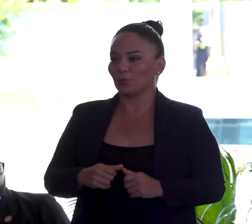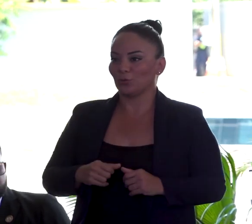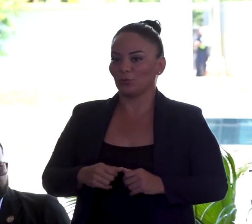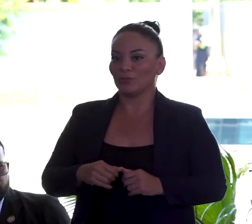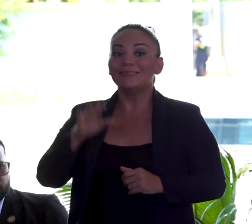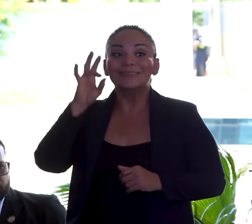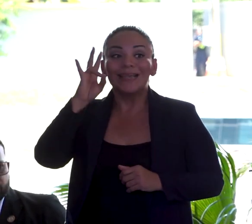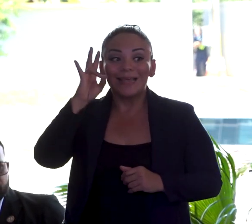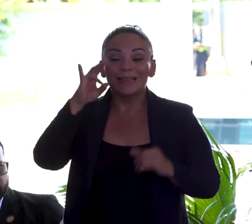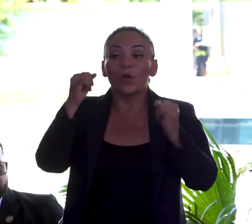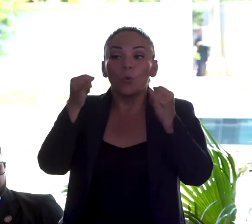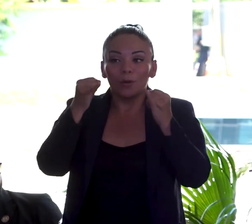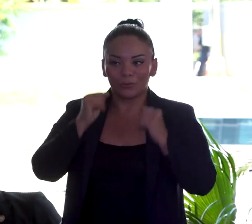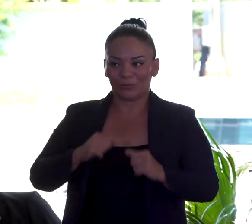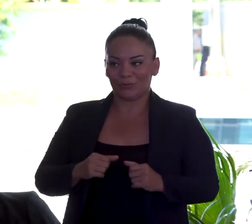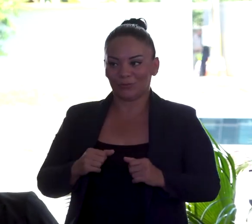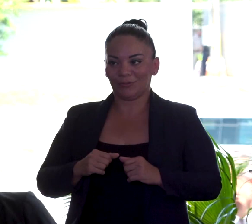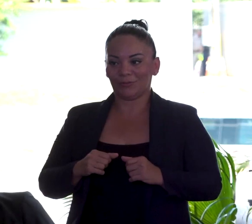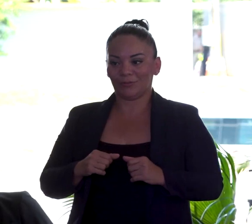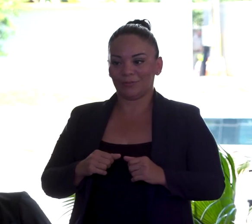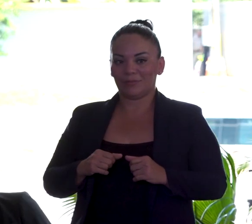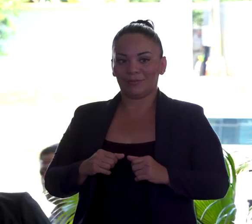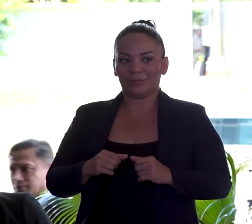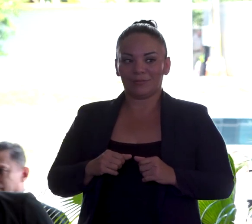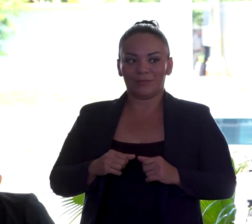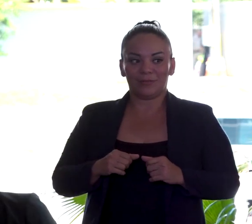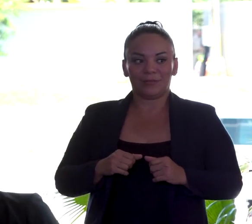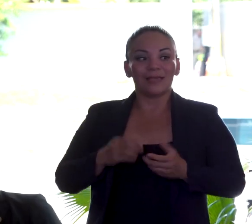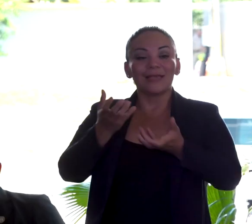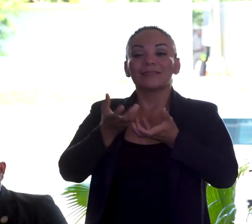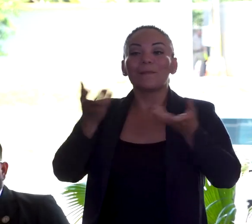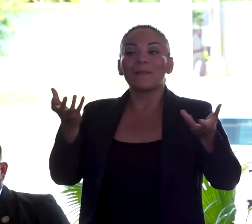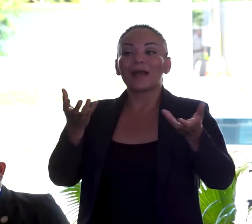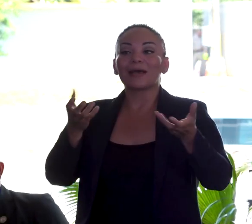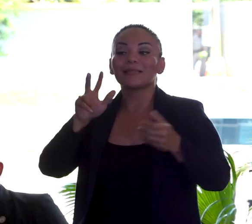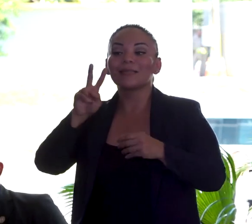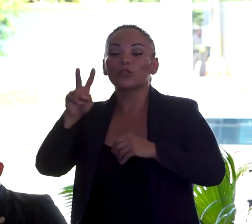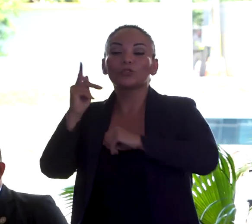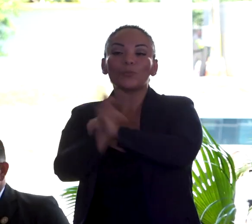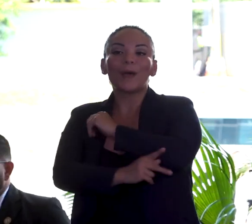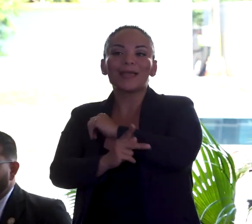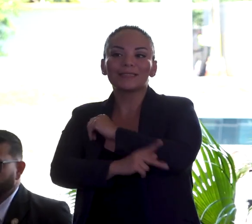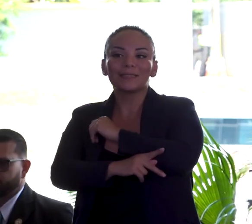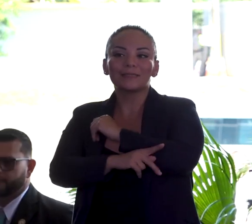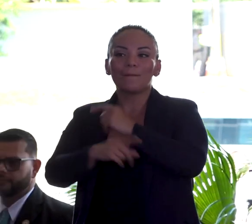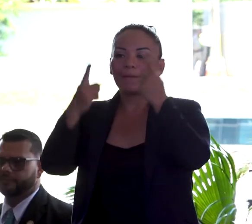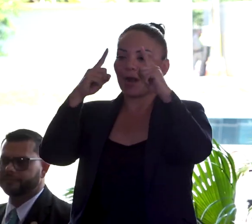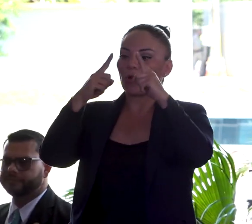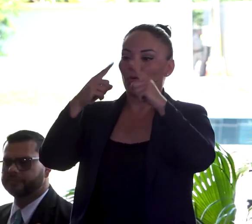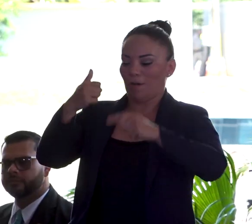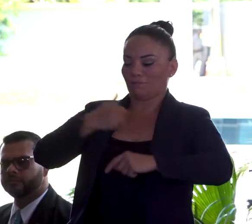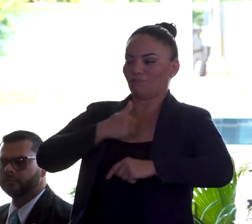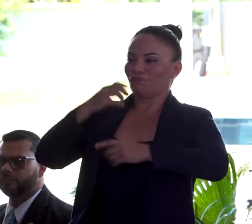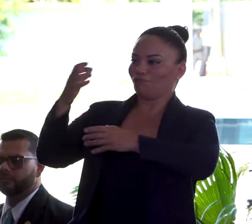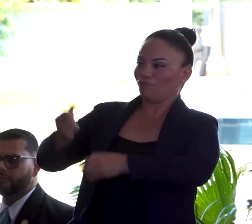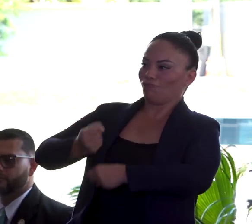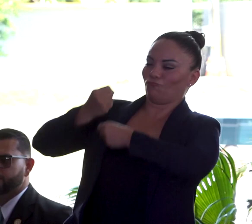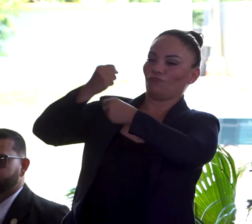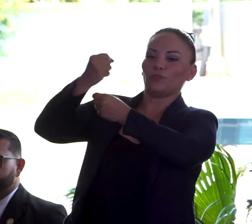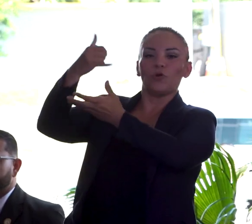separan a uno de esos 32 países de levantar esa copa y